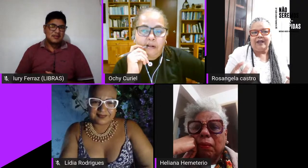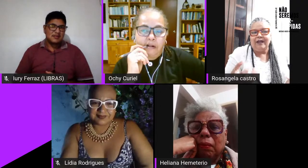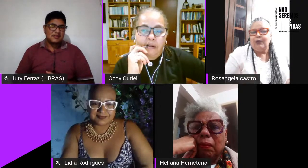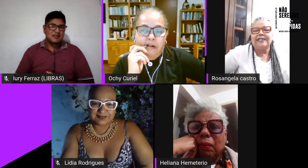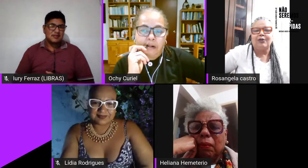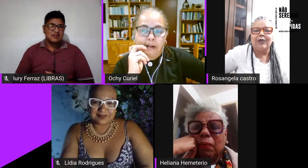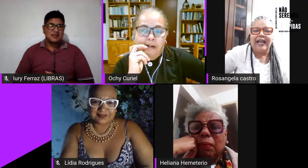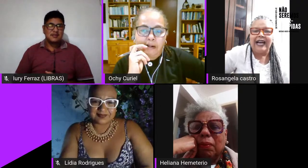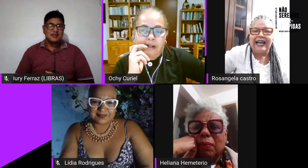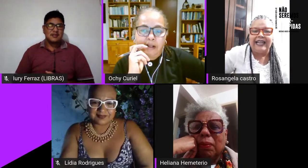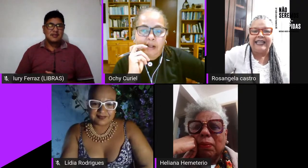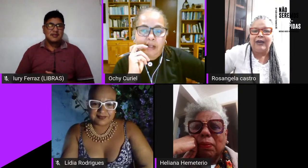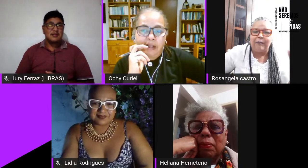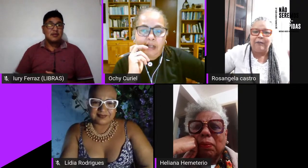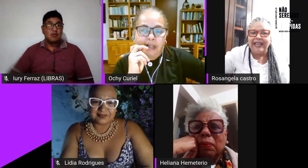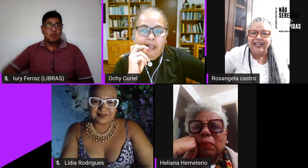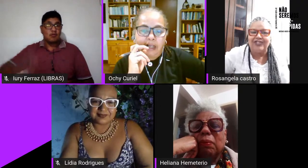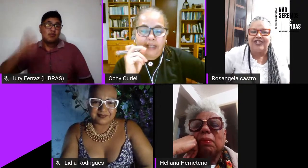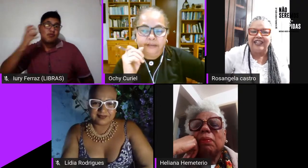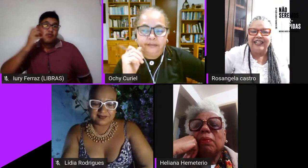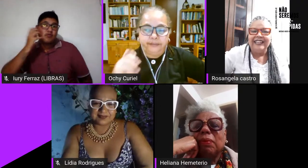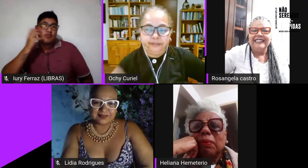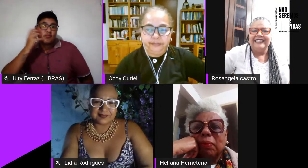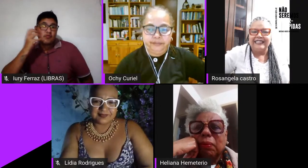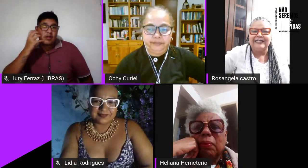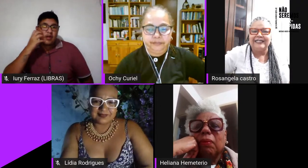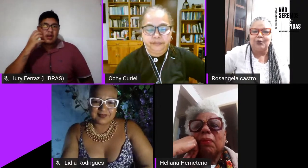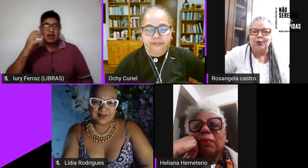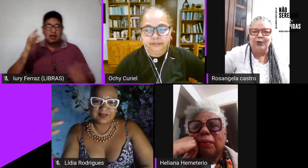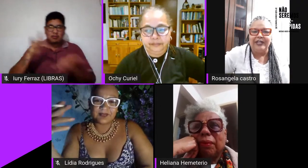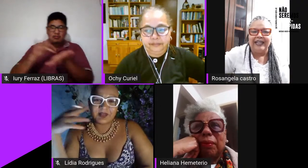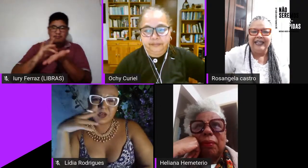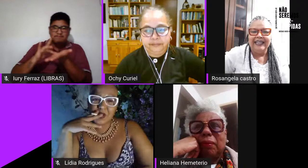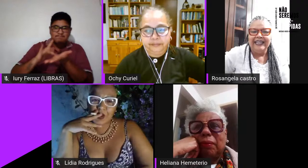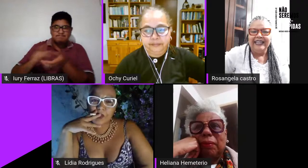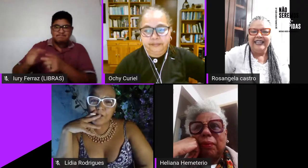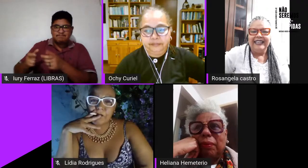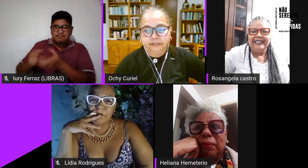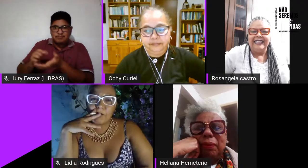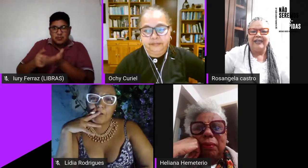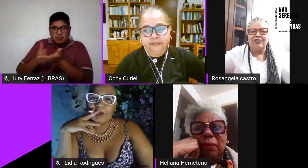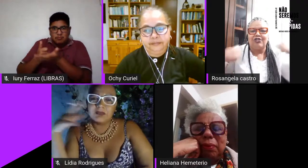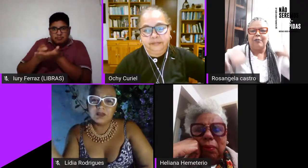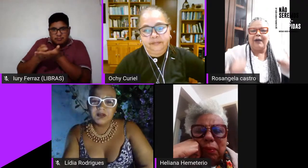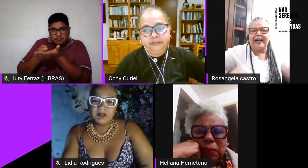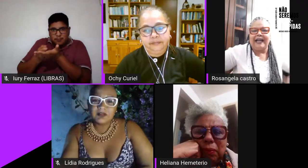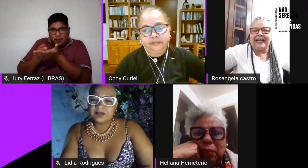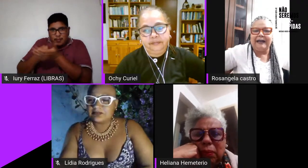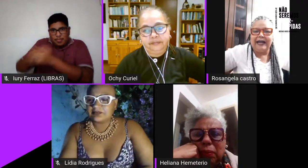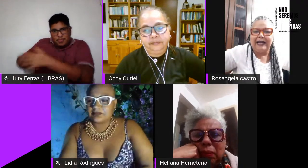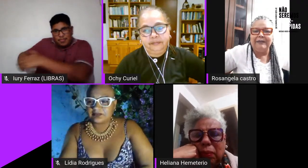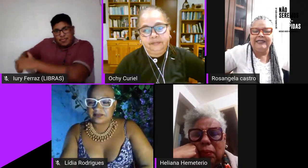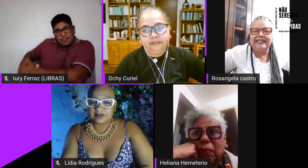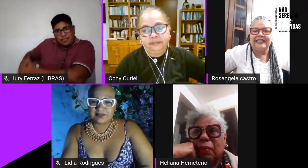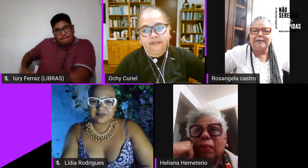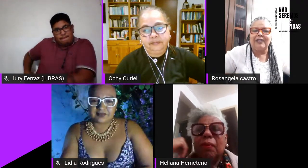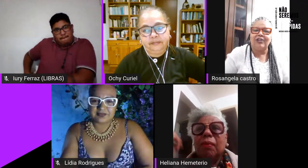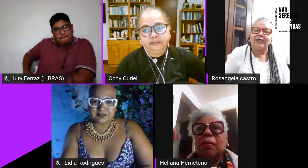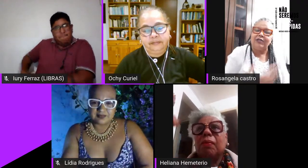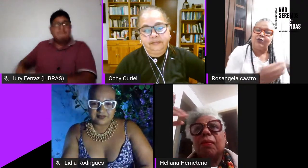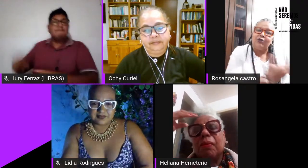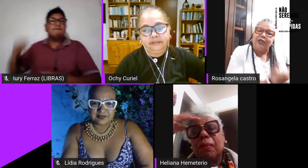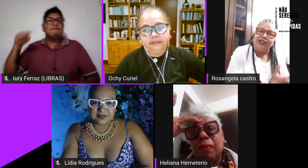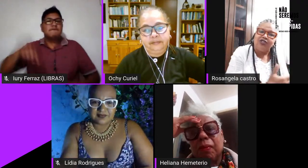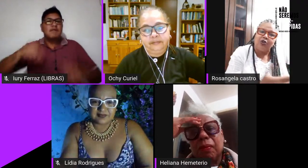o celular né o pager na cintura né tipo a camiseta